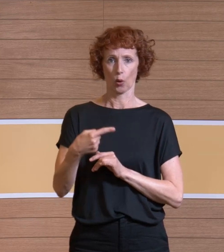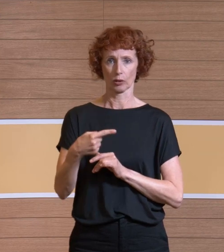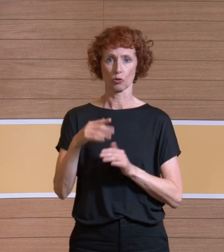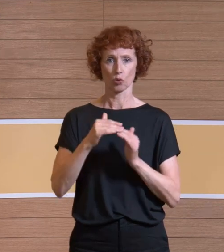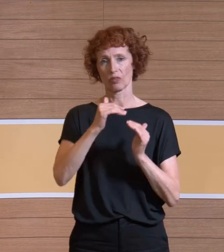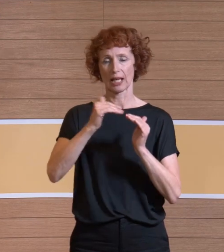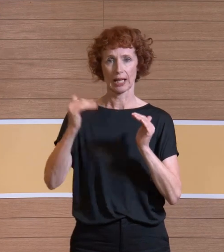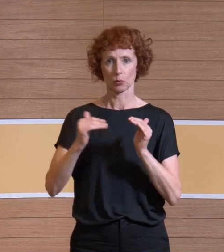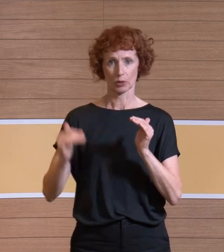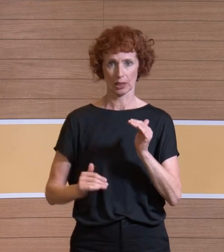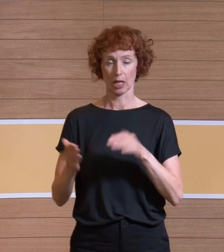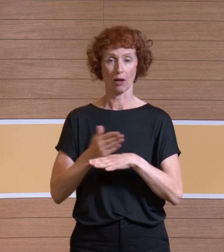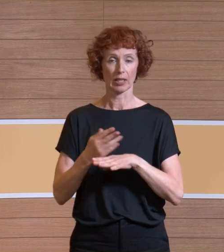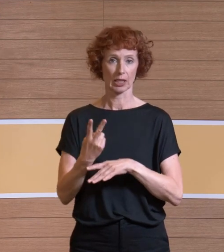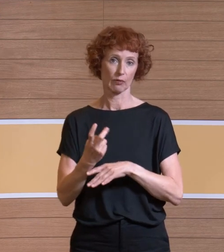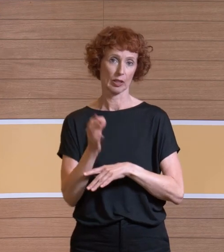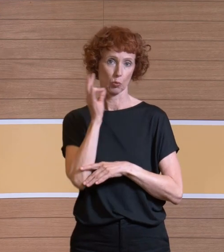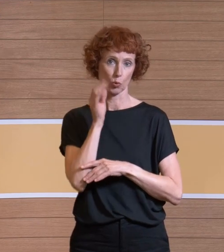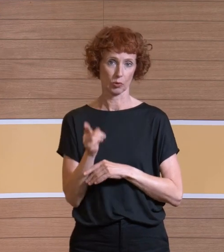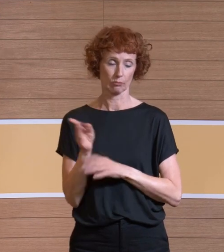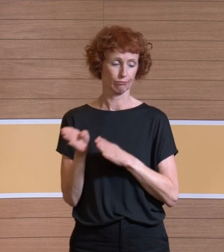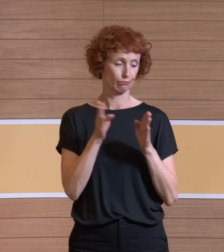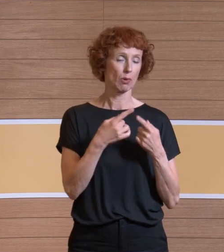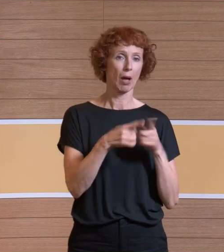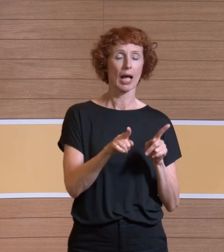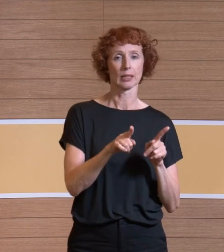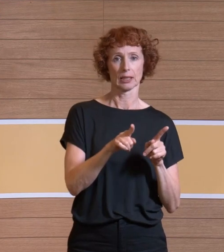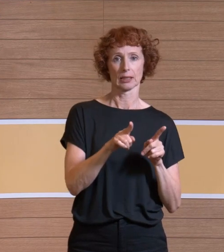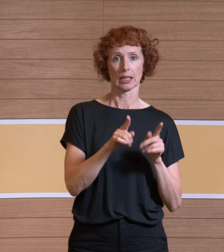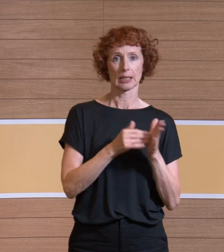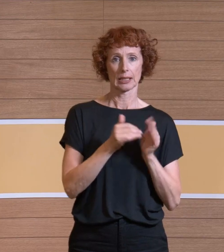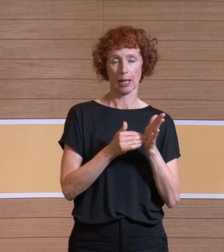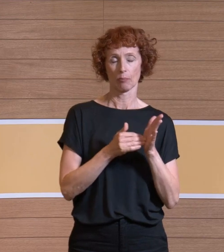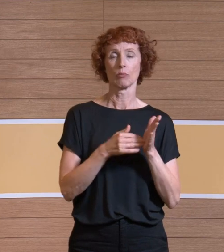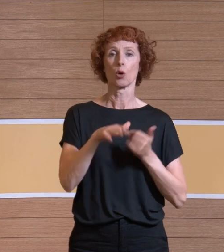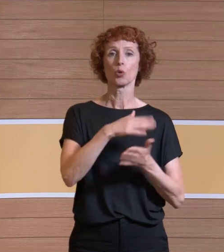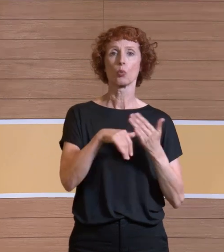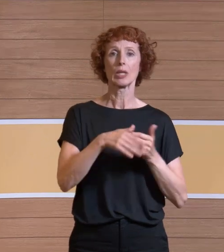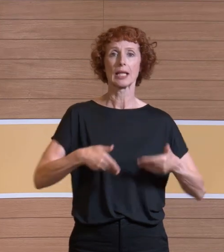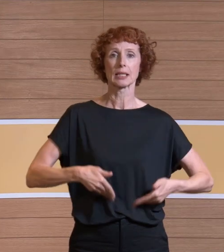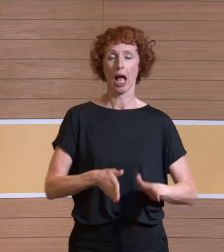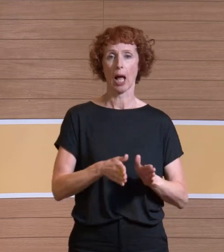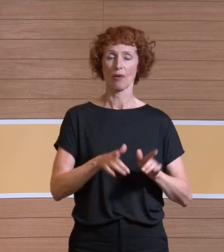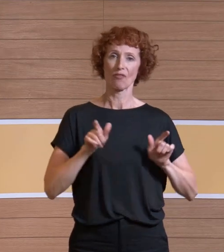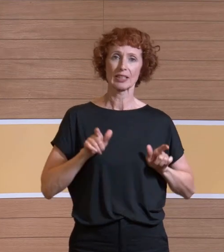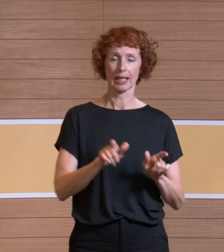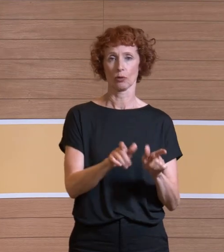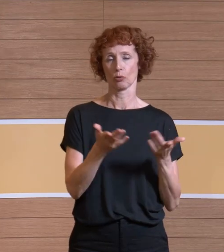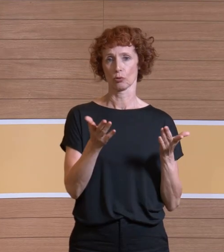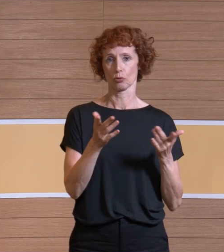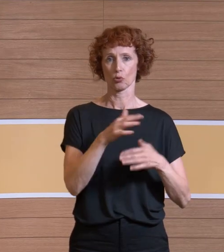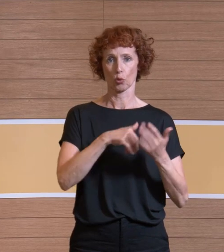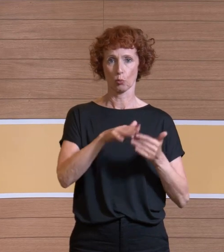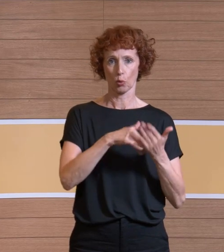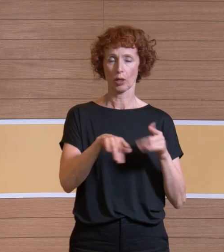dieser 20 Minuten. Und im anderen System, die turbulenzarme Verdrängungsströmung, wird die Gleichförmigkeit der Geschwindigkeit